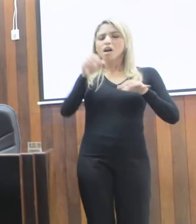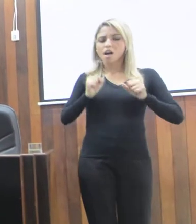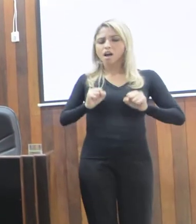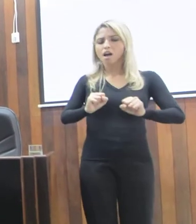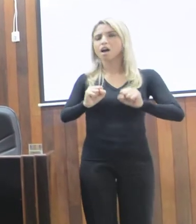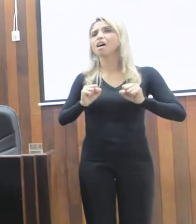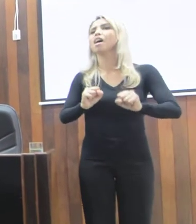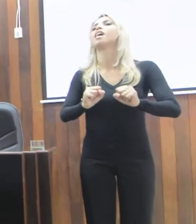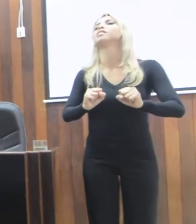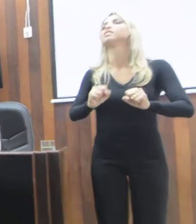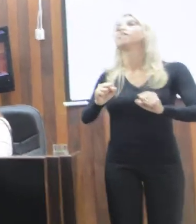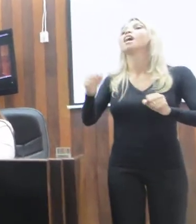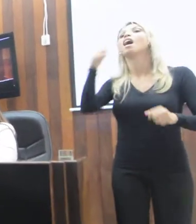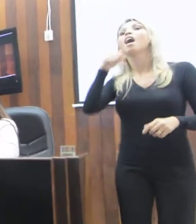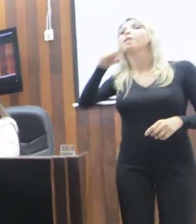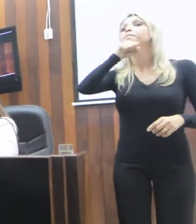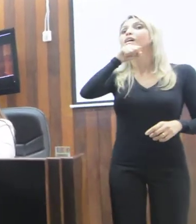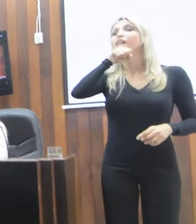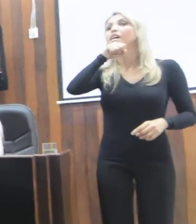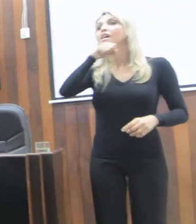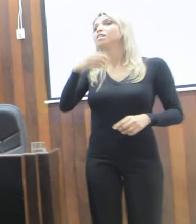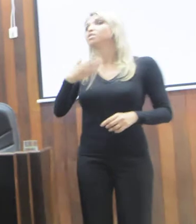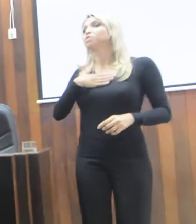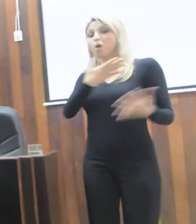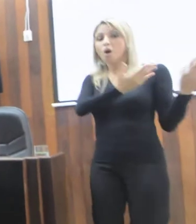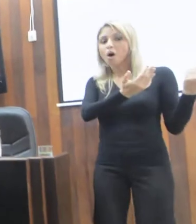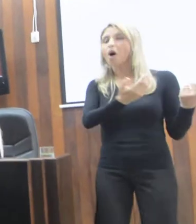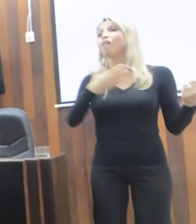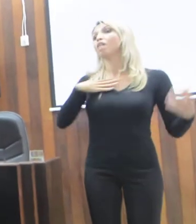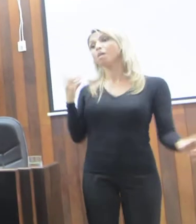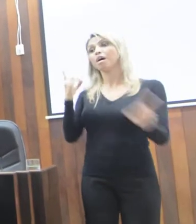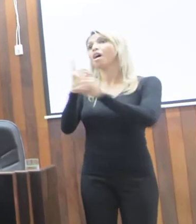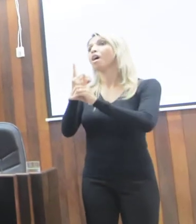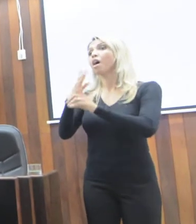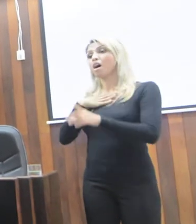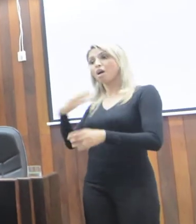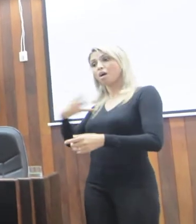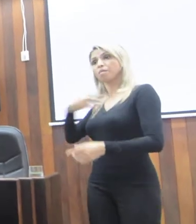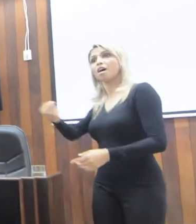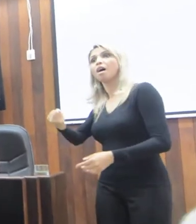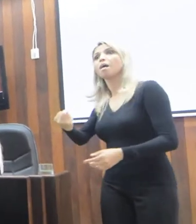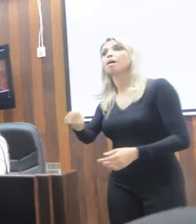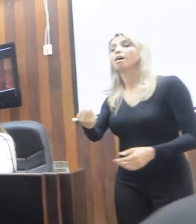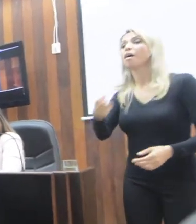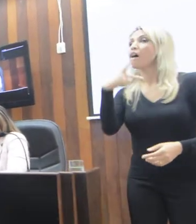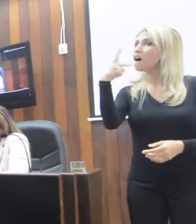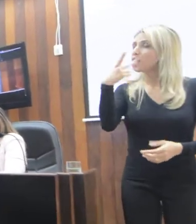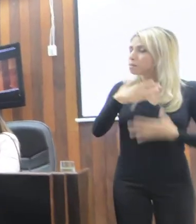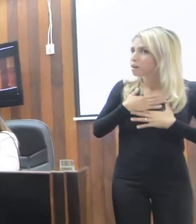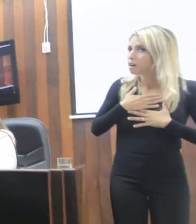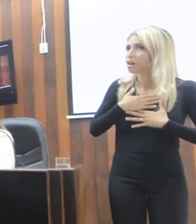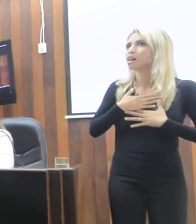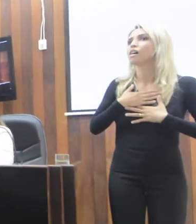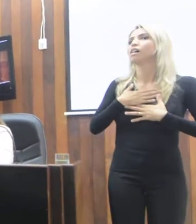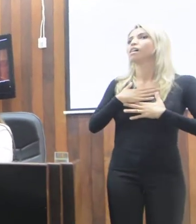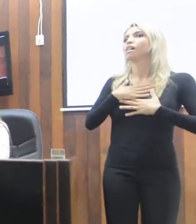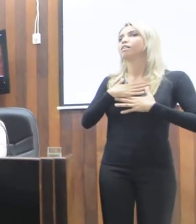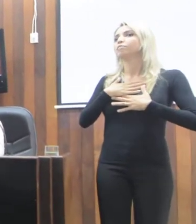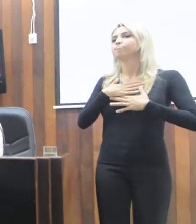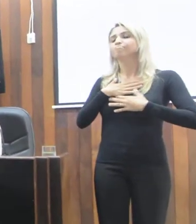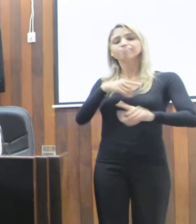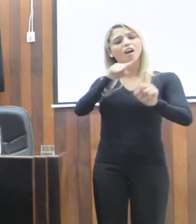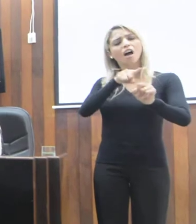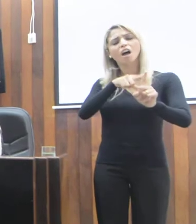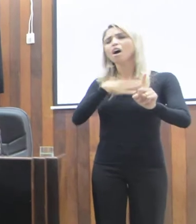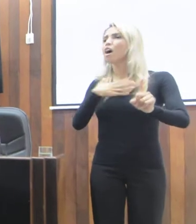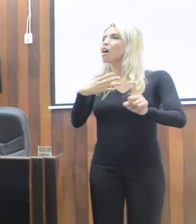a mãe viu o parlamentar que parou, estava ali no mercado, a mãe parou e falou assim, olha, você fez meu filho, tem completamente um outro